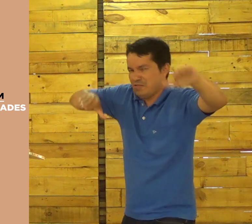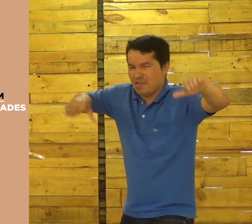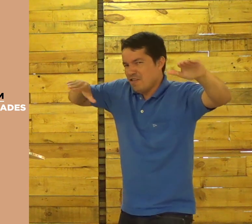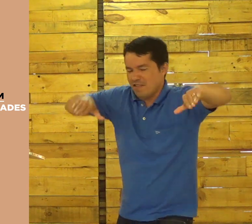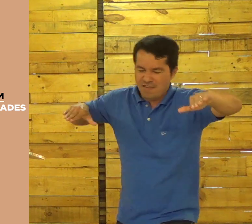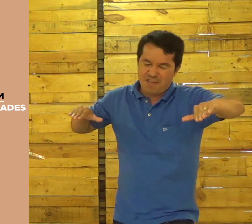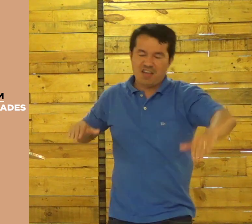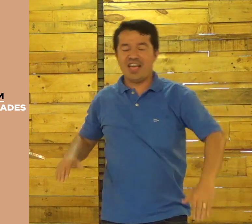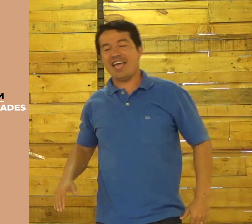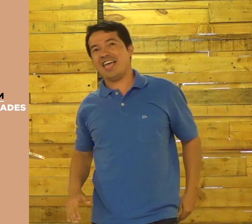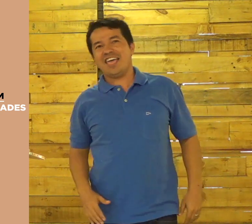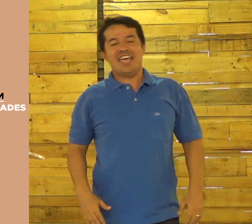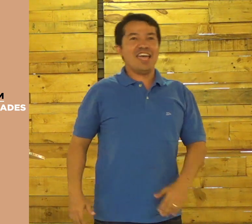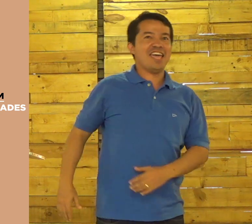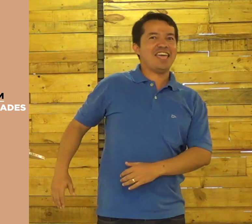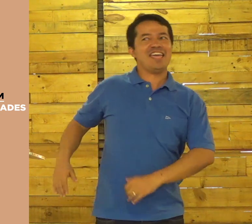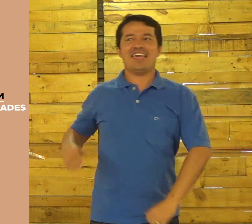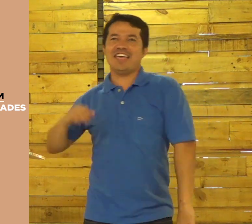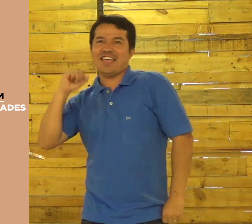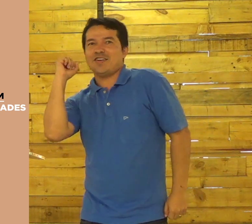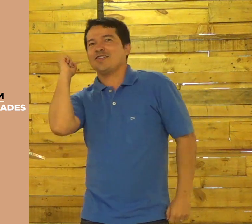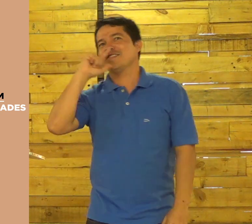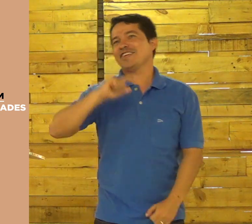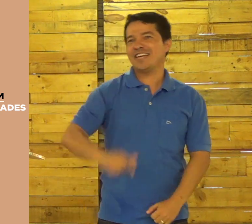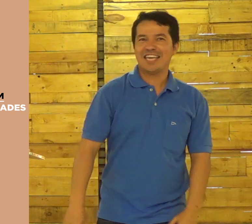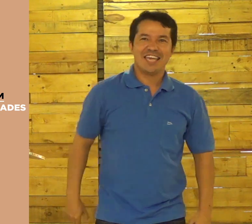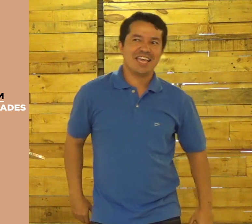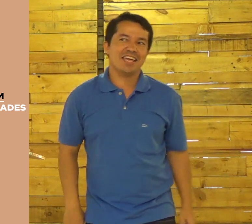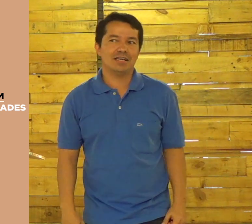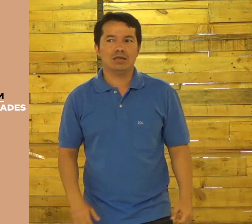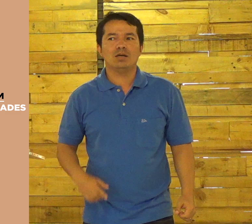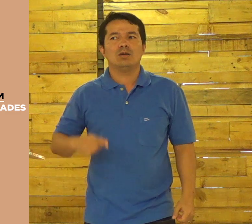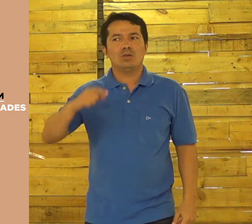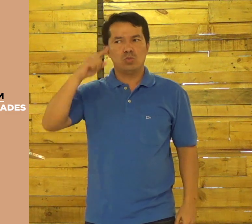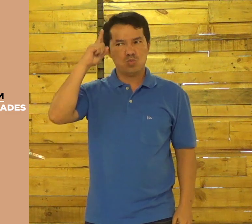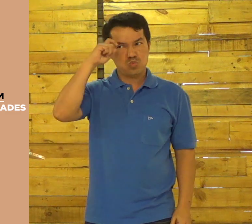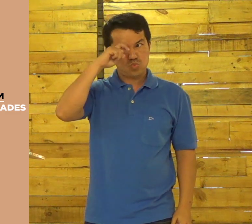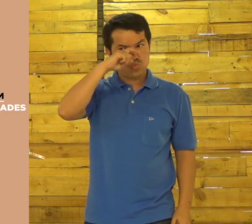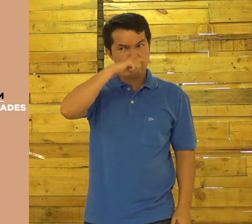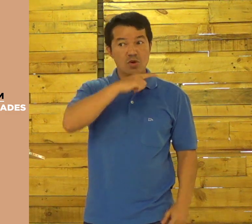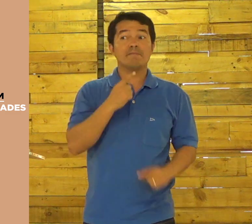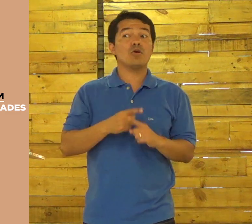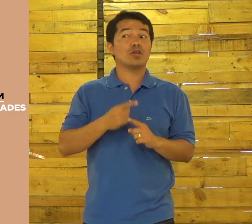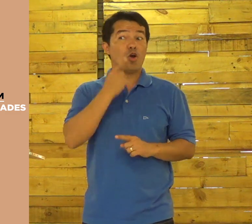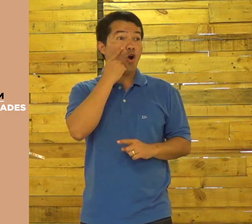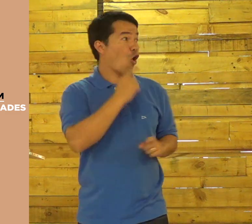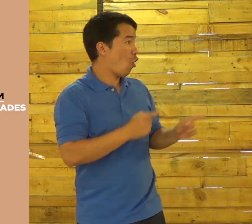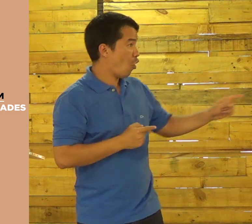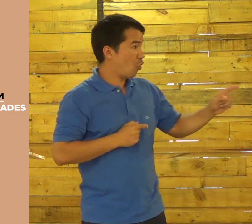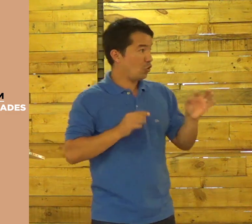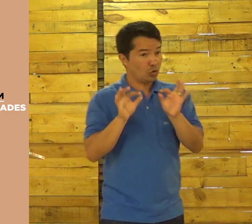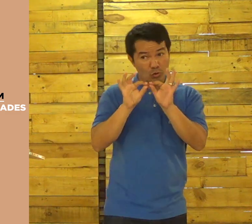Vou nadar, vou tranquilo, vou lá nadar nesse lago. E daí, de repente, a pessoa fala, ah, eu consegui